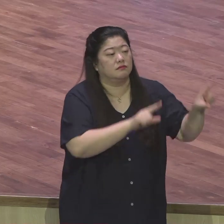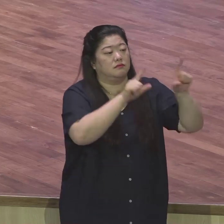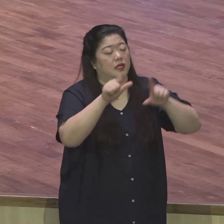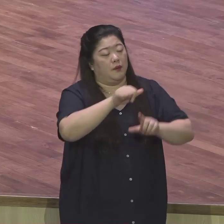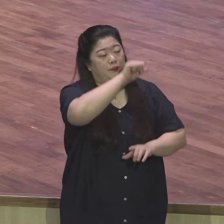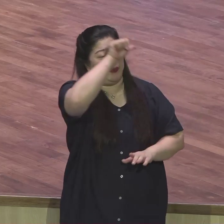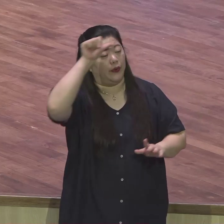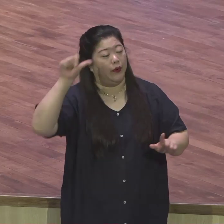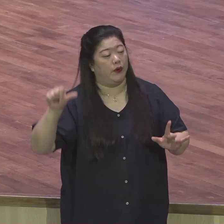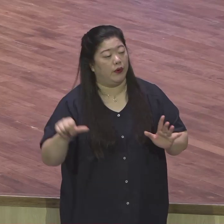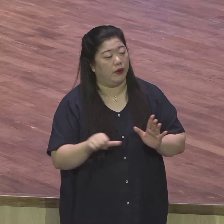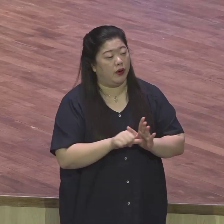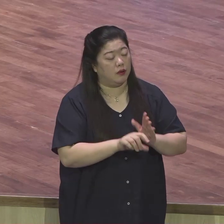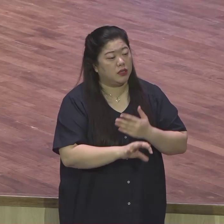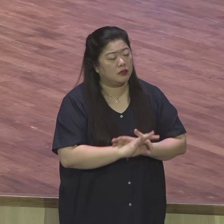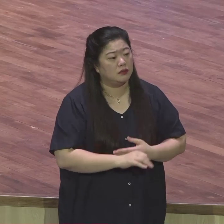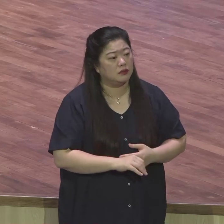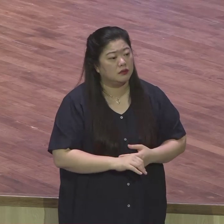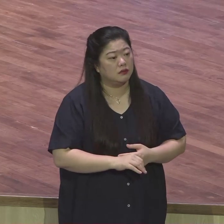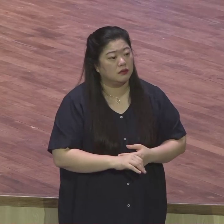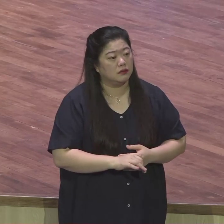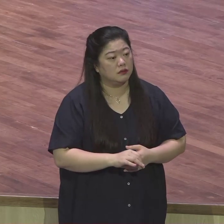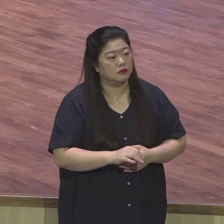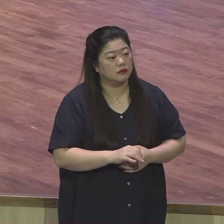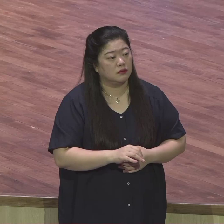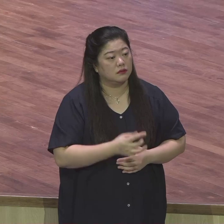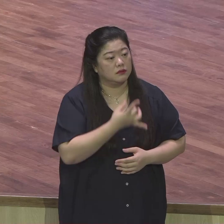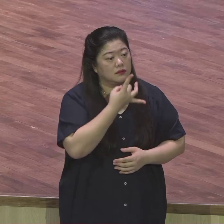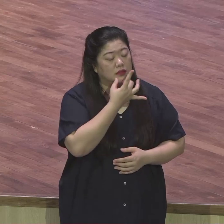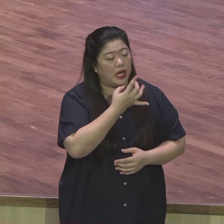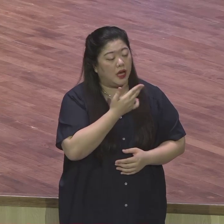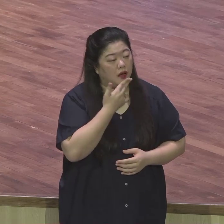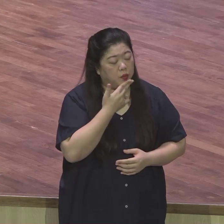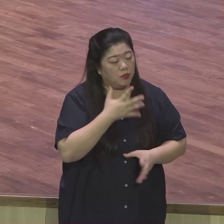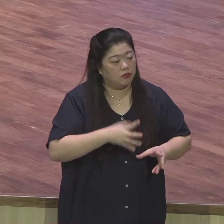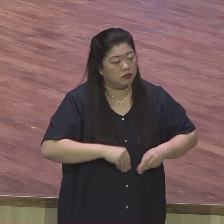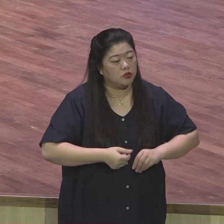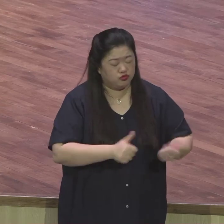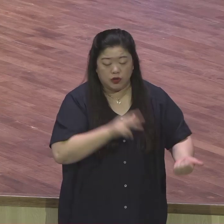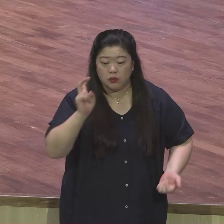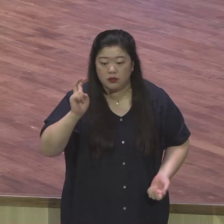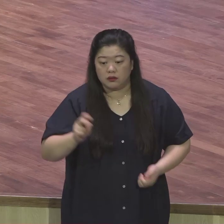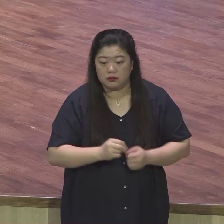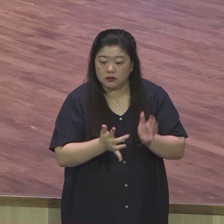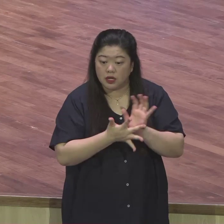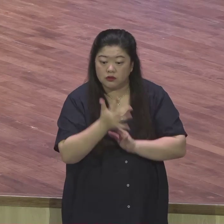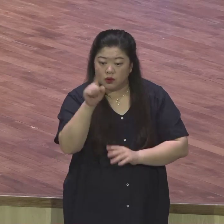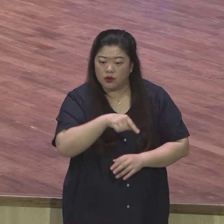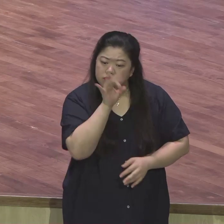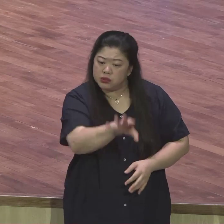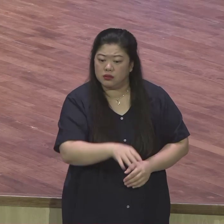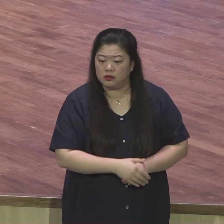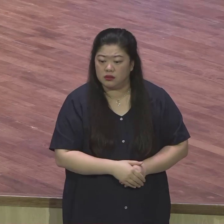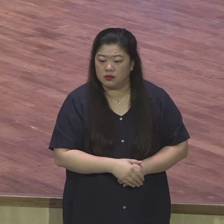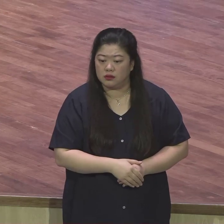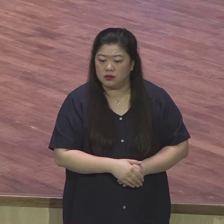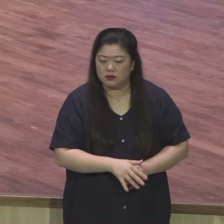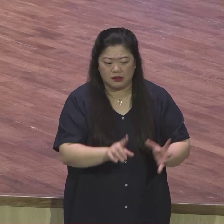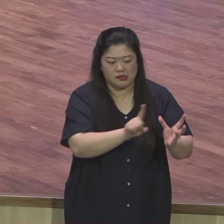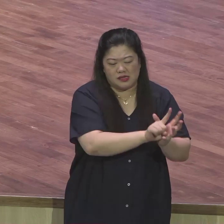여러분들이 우리 조상들이 말이요. 여러분 이 얼마나 그 임진왜란 때 말이요. 그 역사를 보면 막